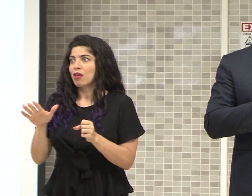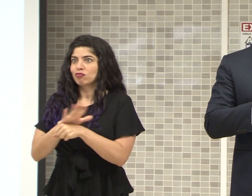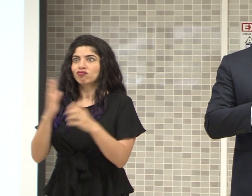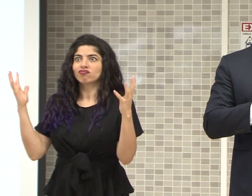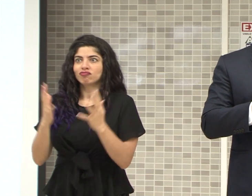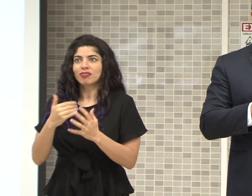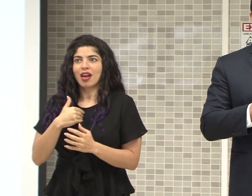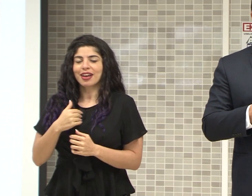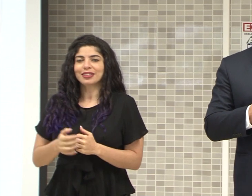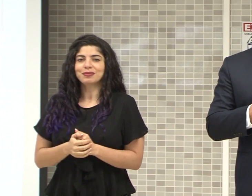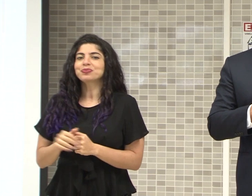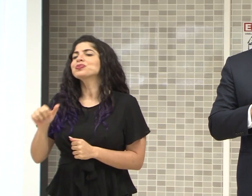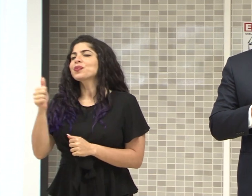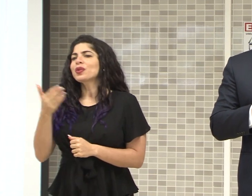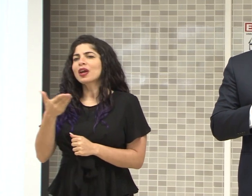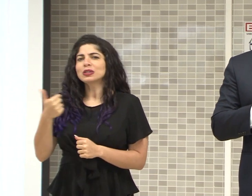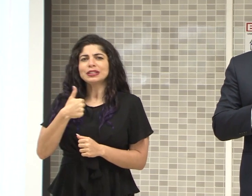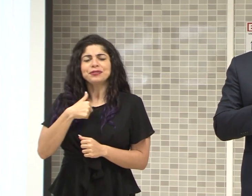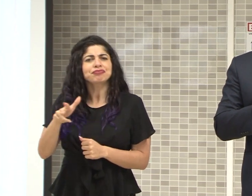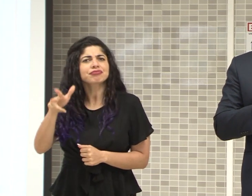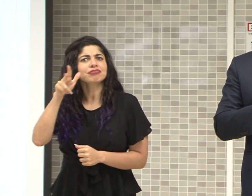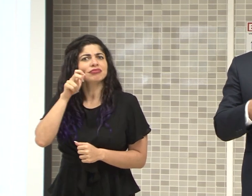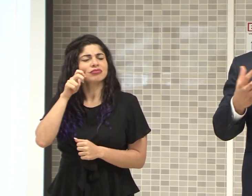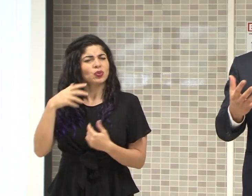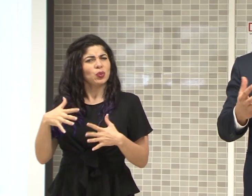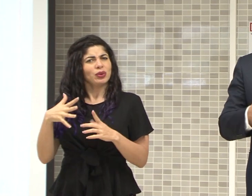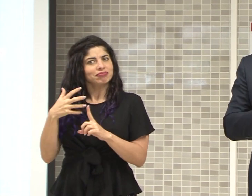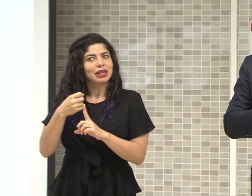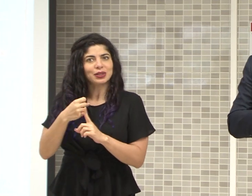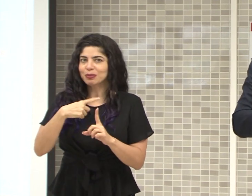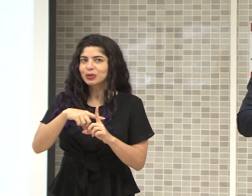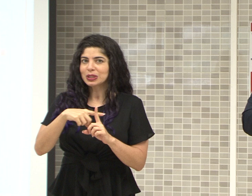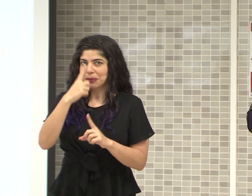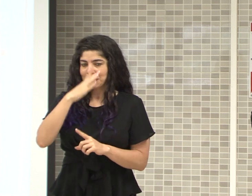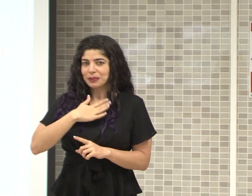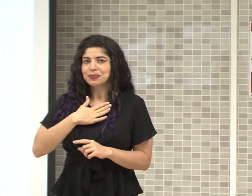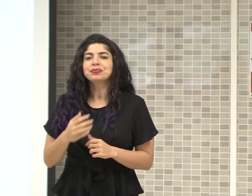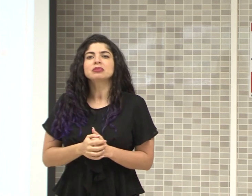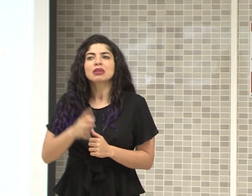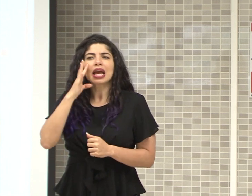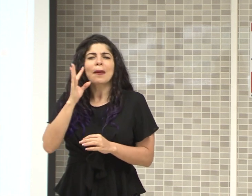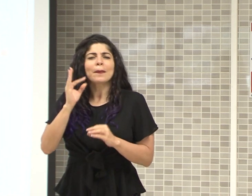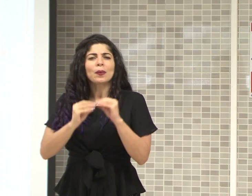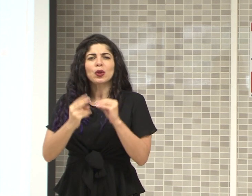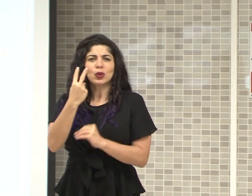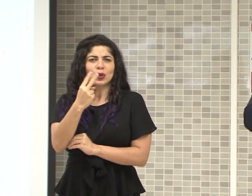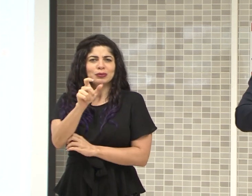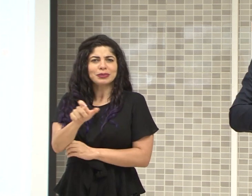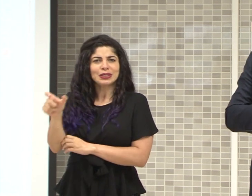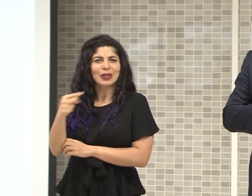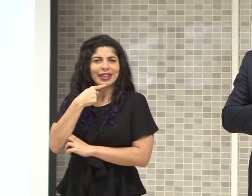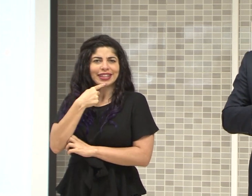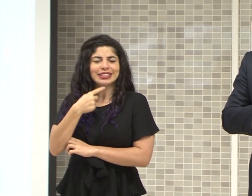Otra cosa que escuché y que me impactó positivamente, creo que al menos dos personas lo dijeron,